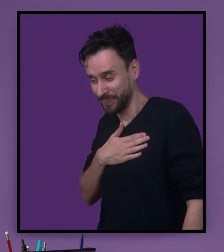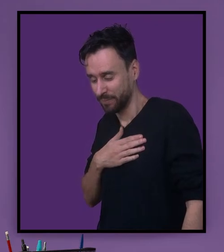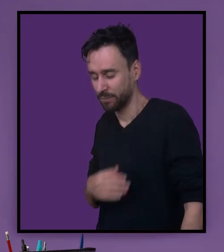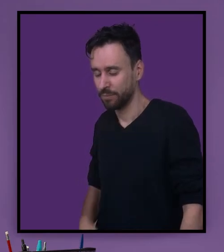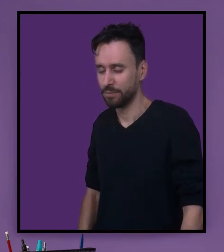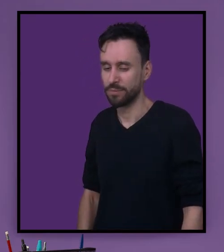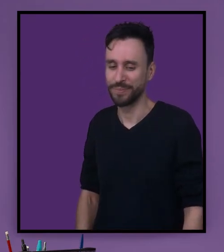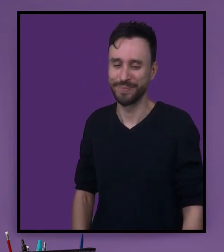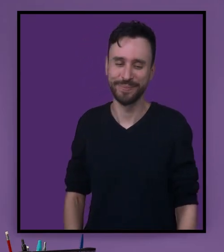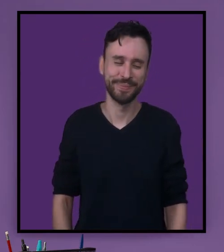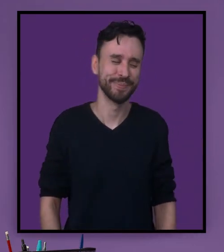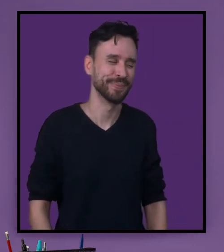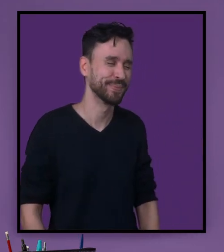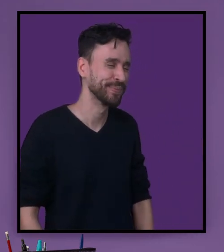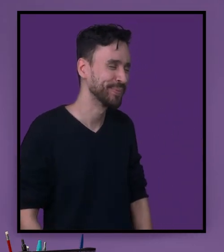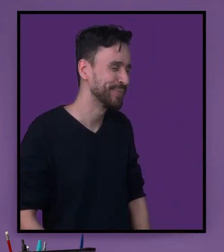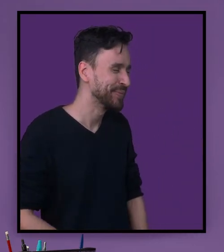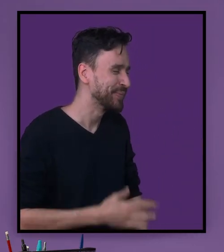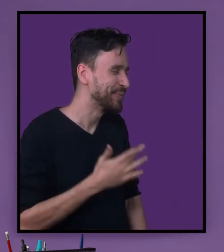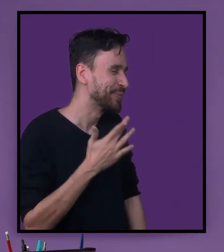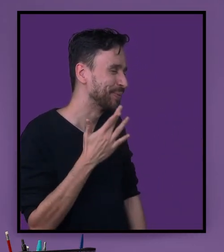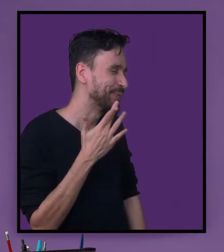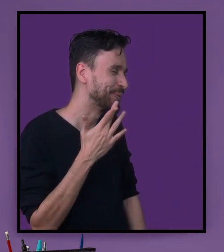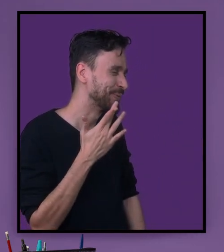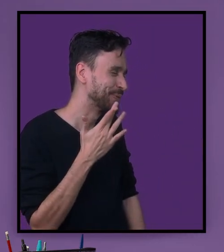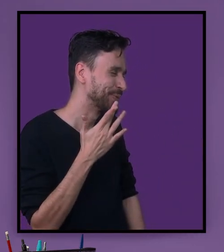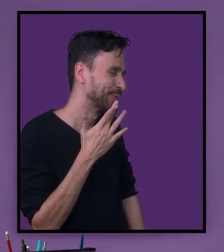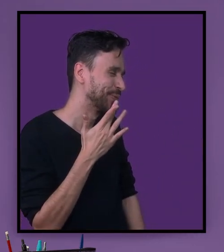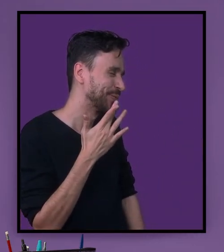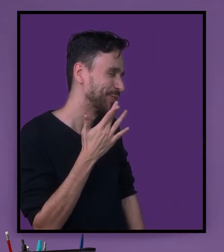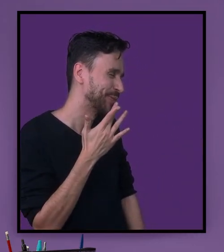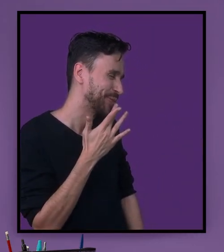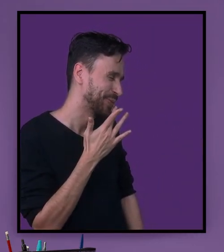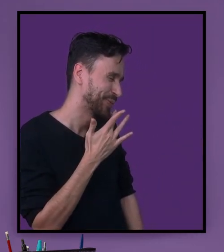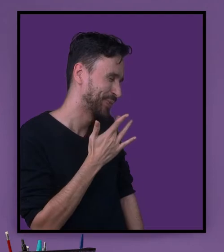Está muito gostosa essa macarronada.